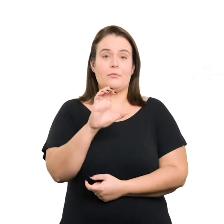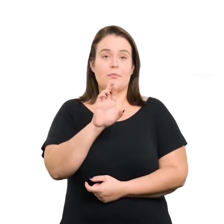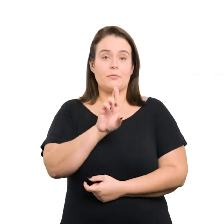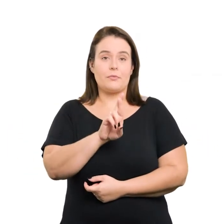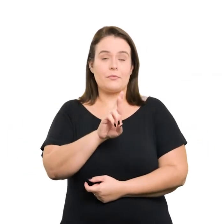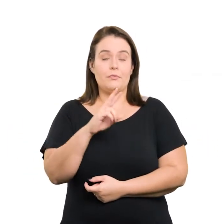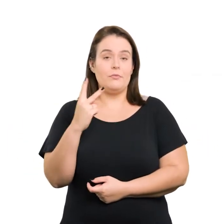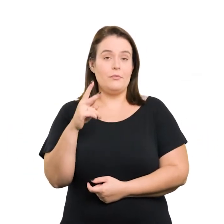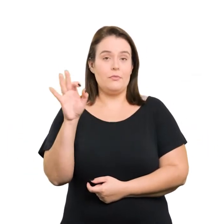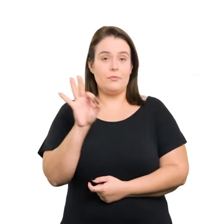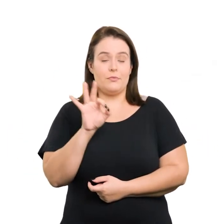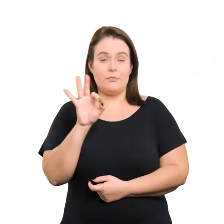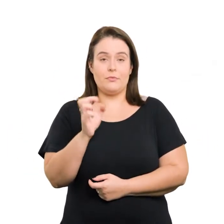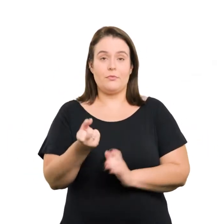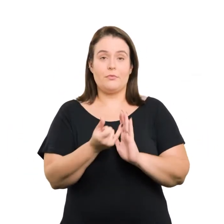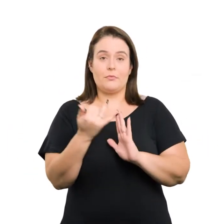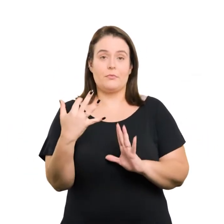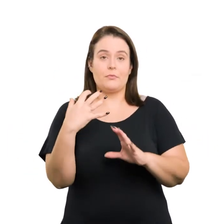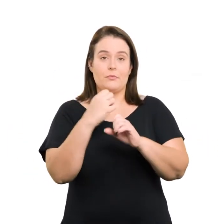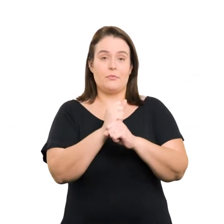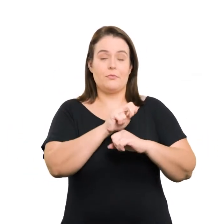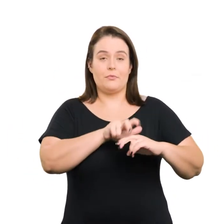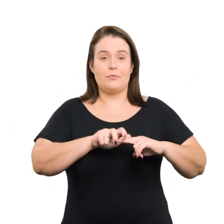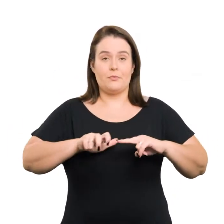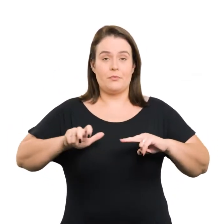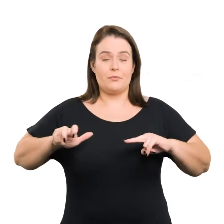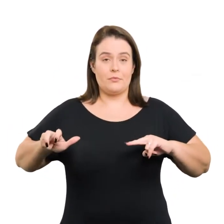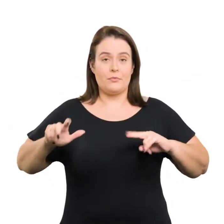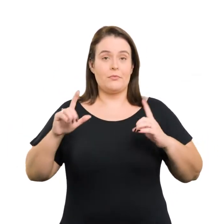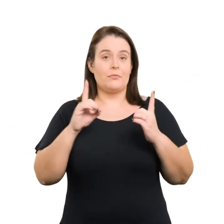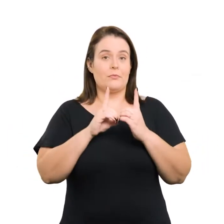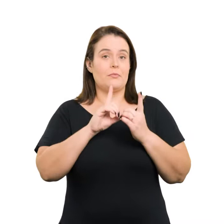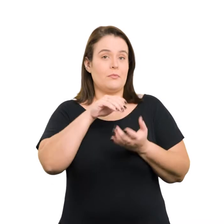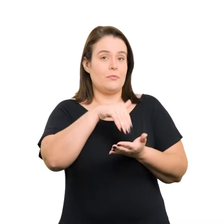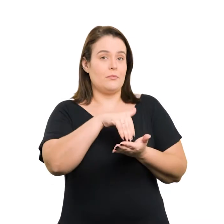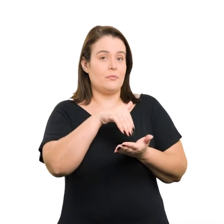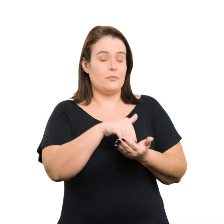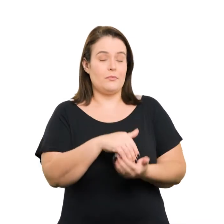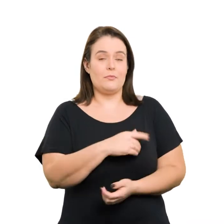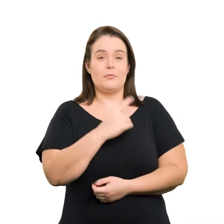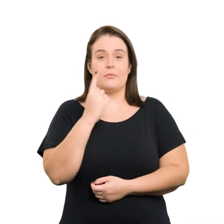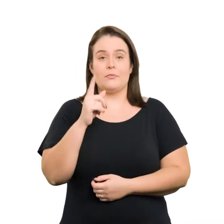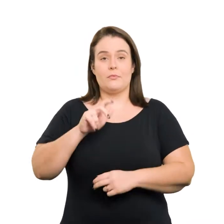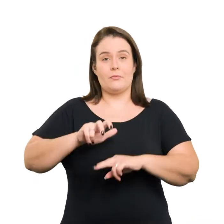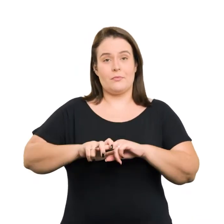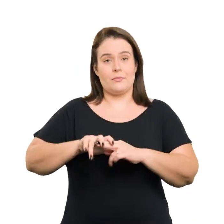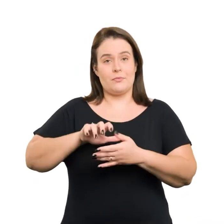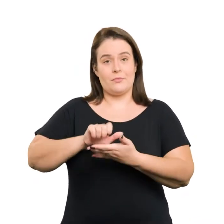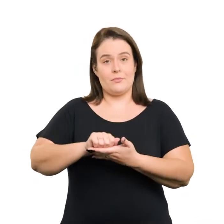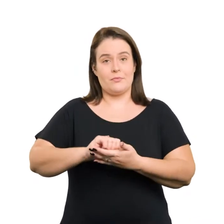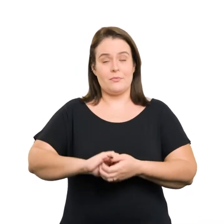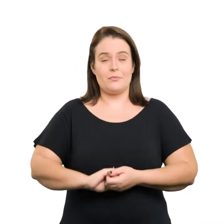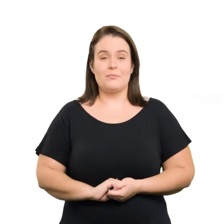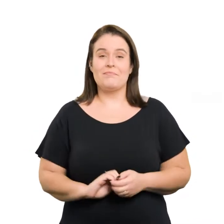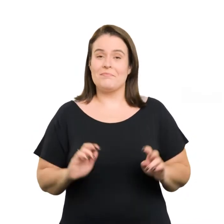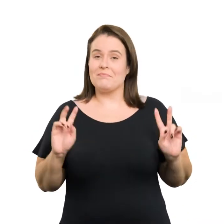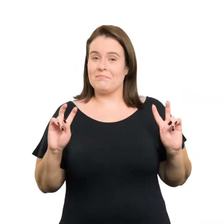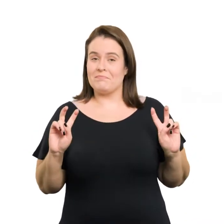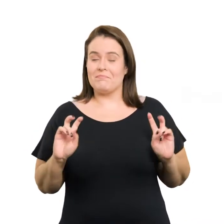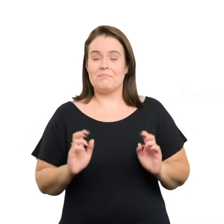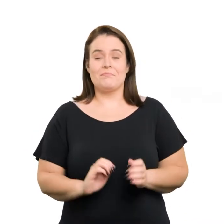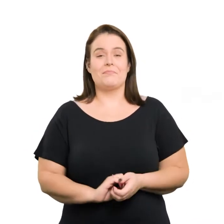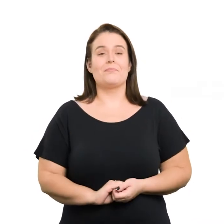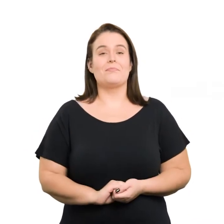2% da capacidade total de assentos, atendido no mínimo 1 espaço reservado Fecha